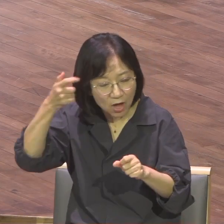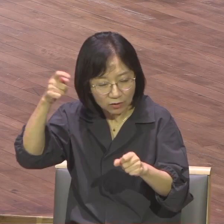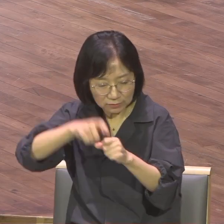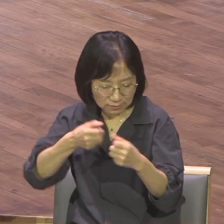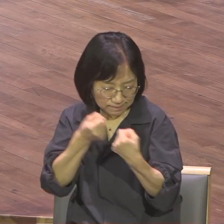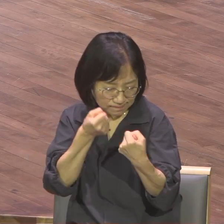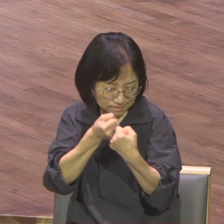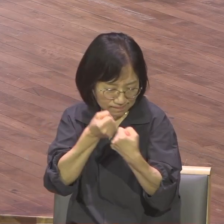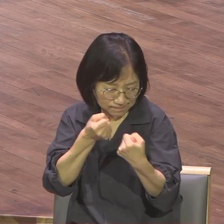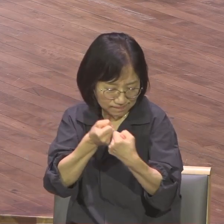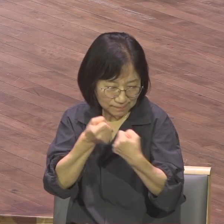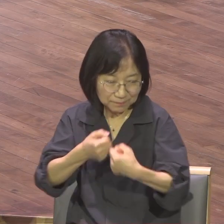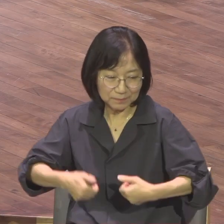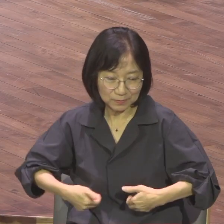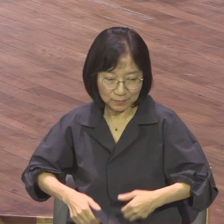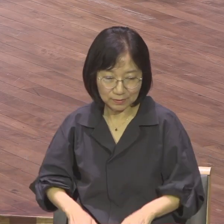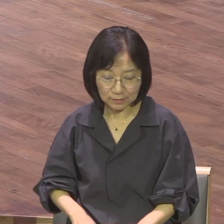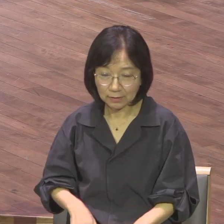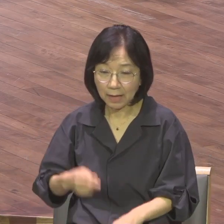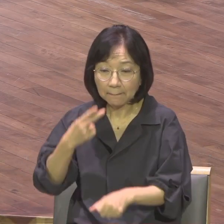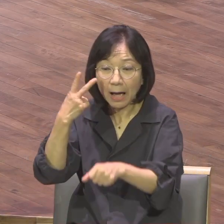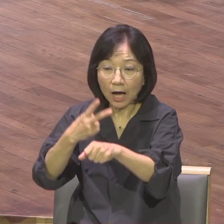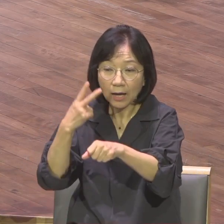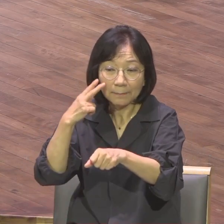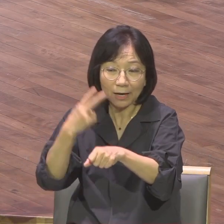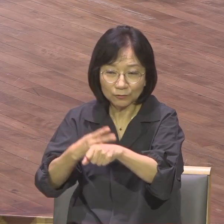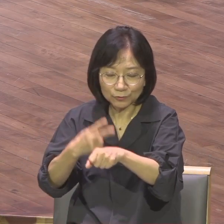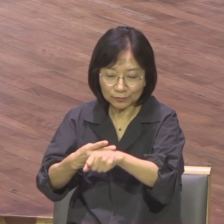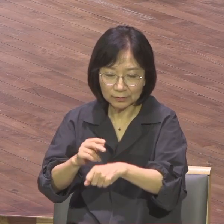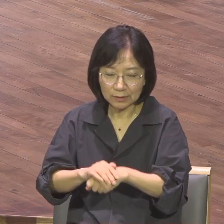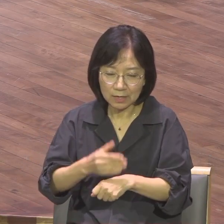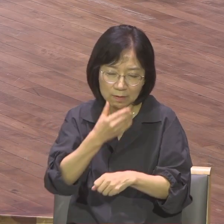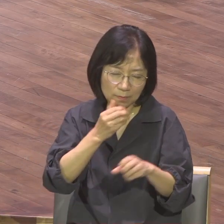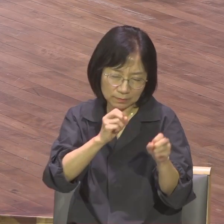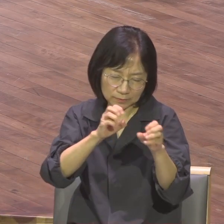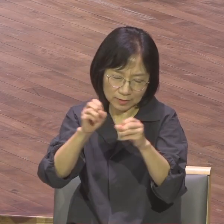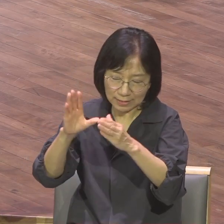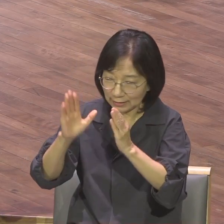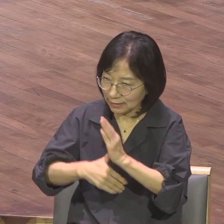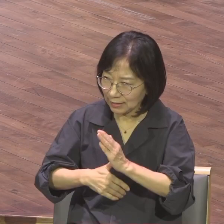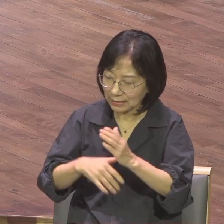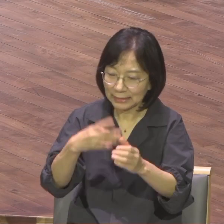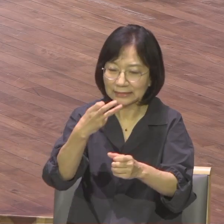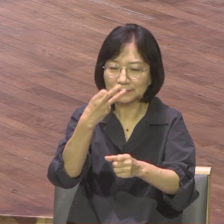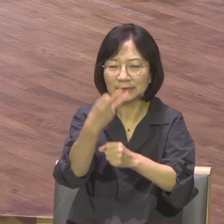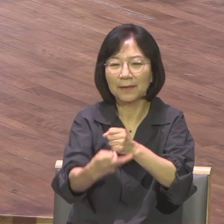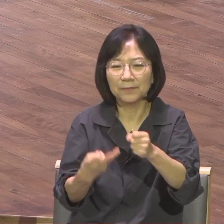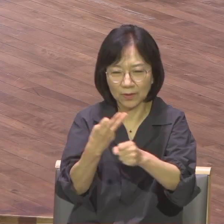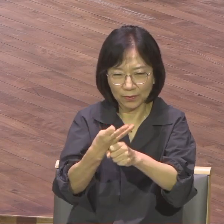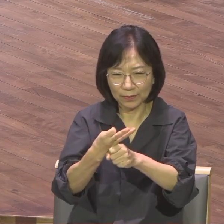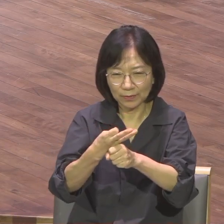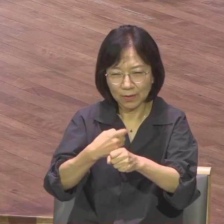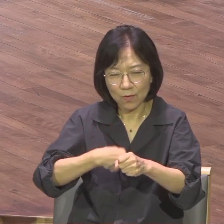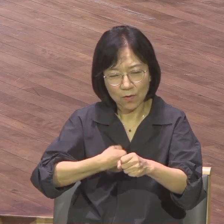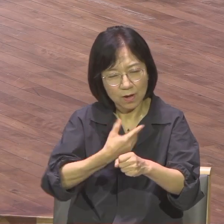바울에게도 약 13년이라는 시간이 걸렸어요. 아라비아 사막에서 3년 동안 그 혼자 외롭고 고독한 그 시간 속에서